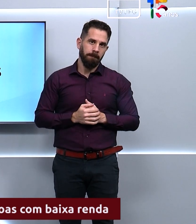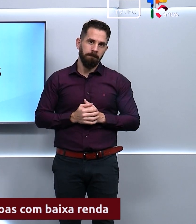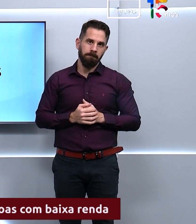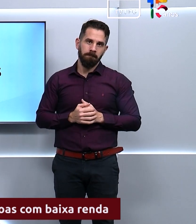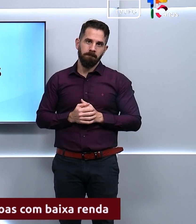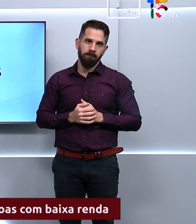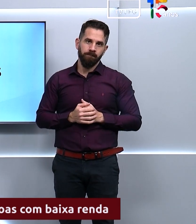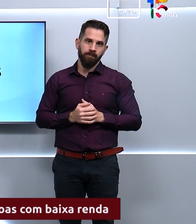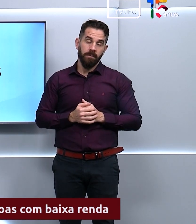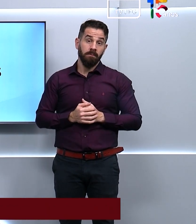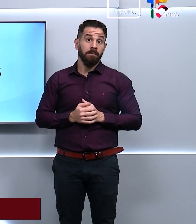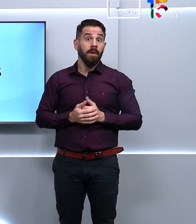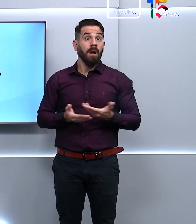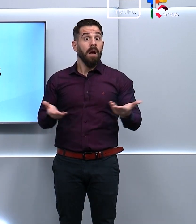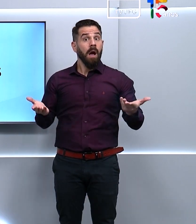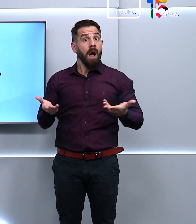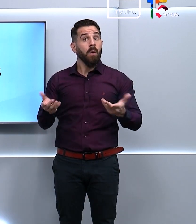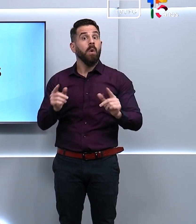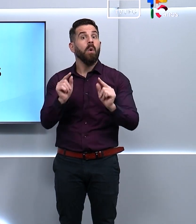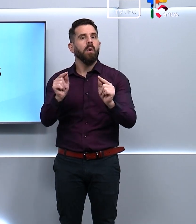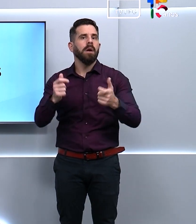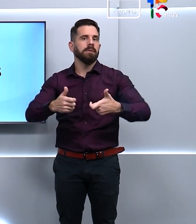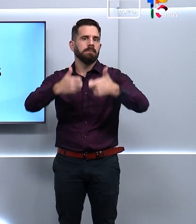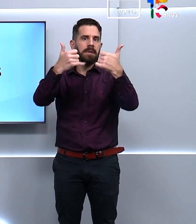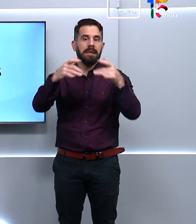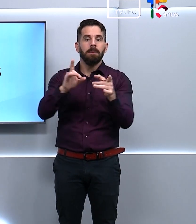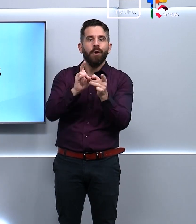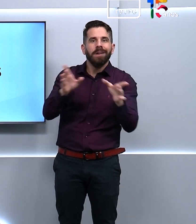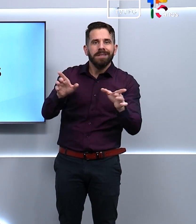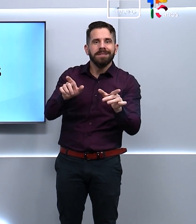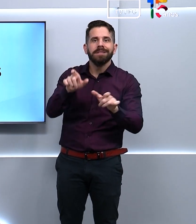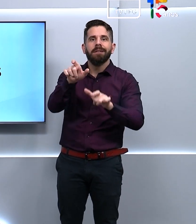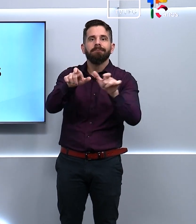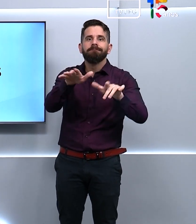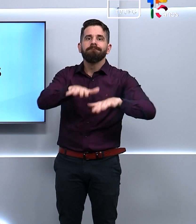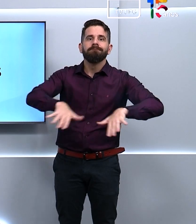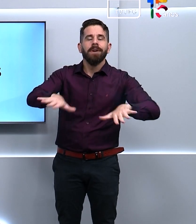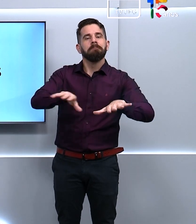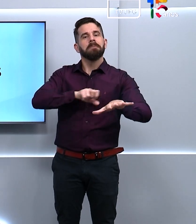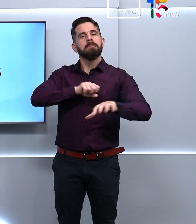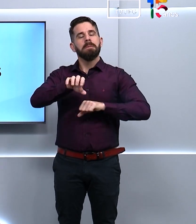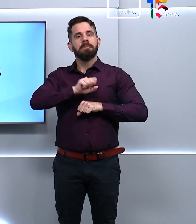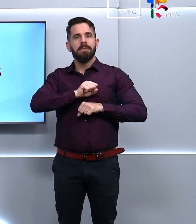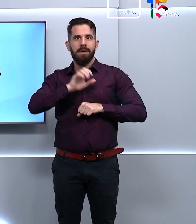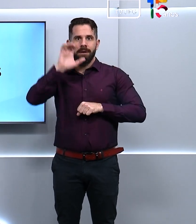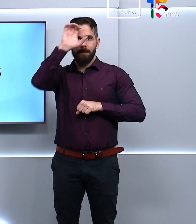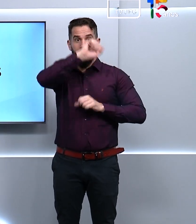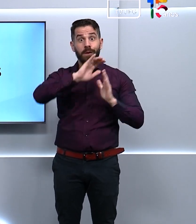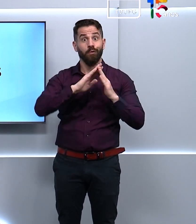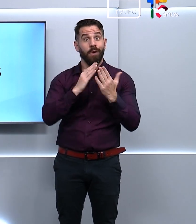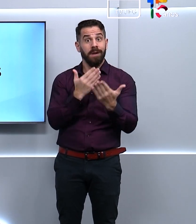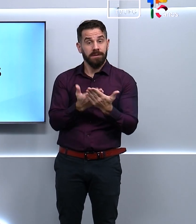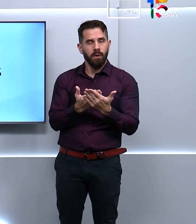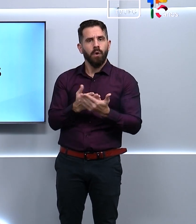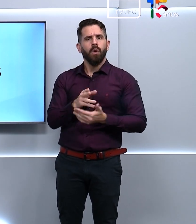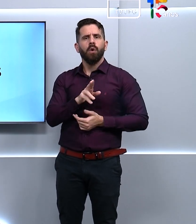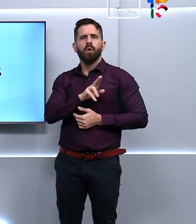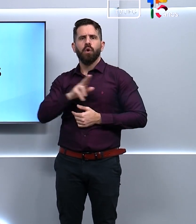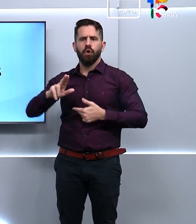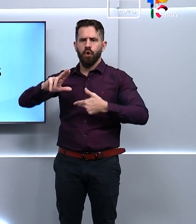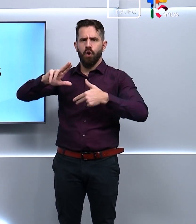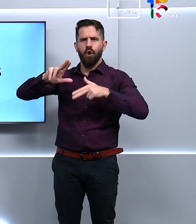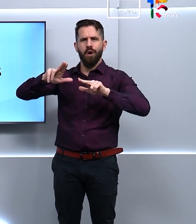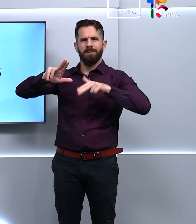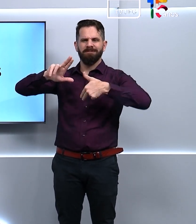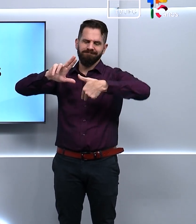Agora a gente fala sobre democratização da educação. O programa Pé de Meia é um incentivo financeiro para